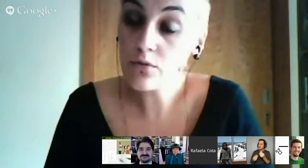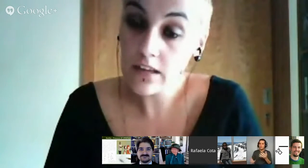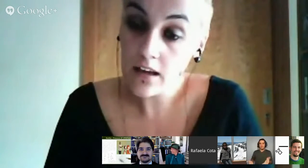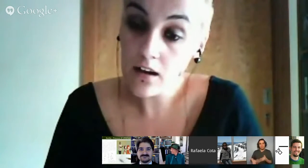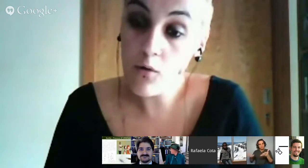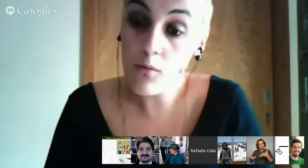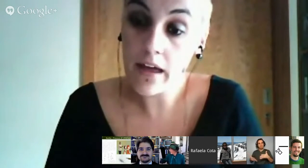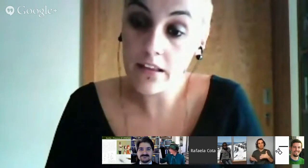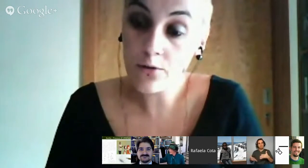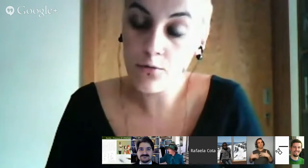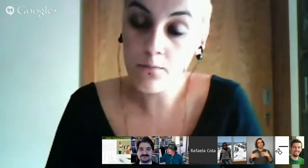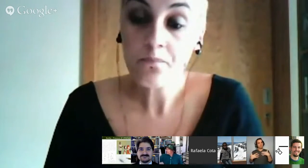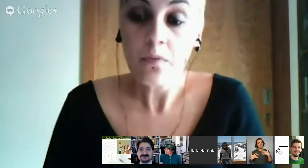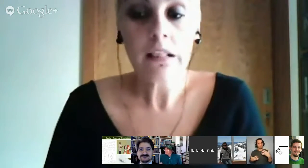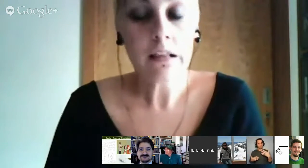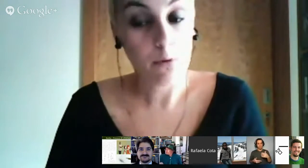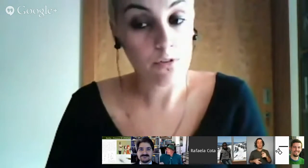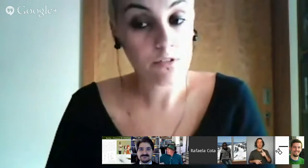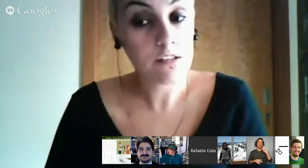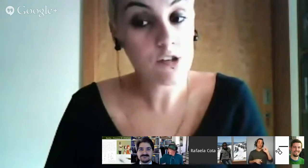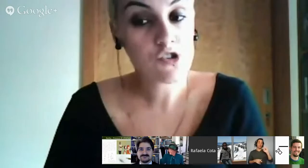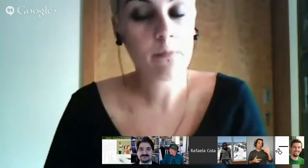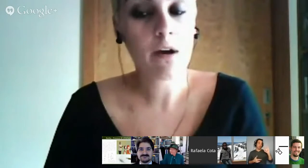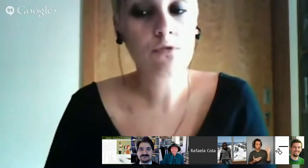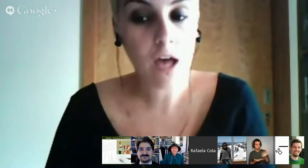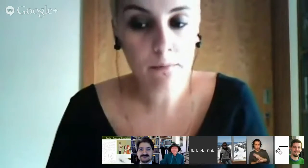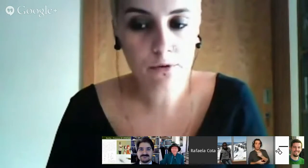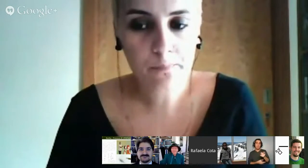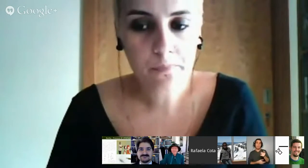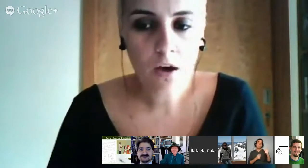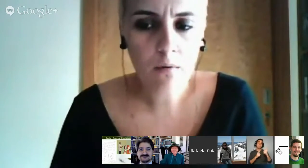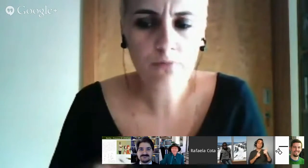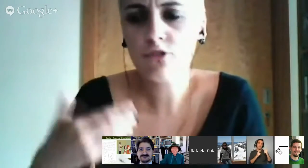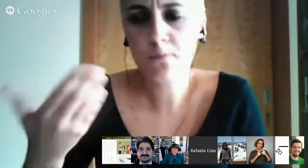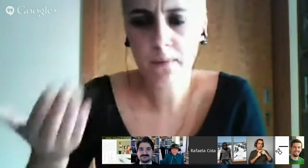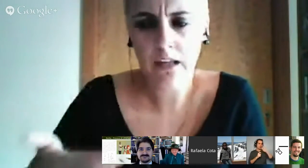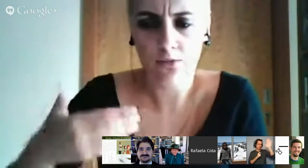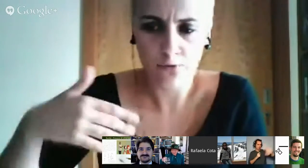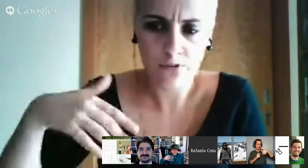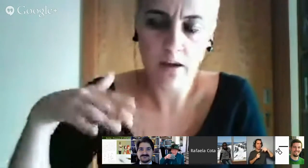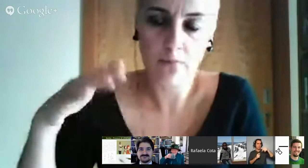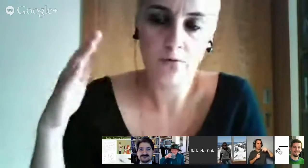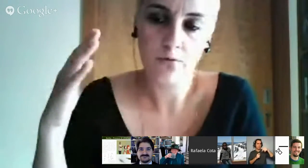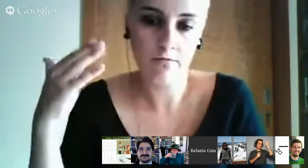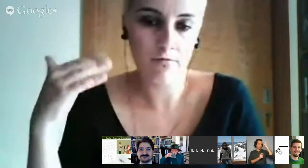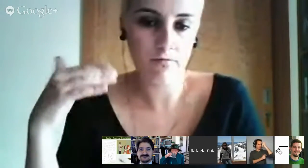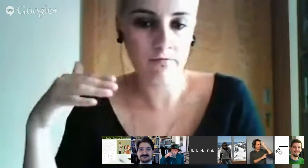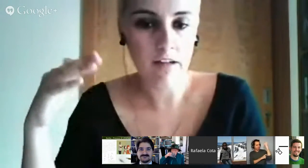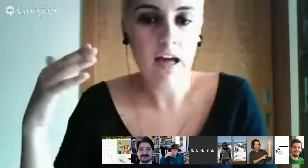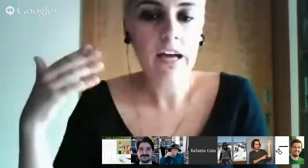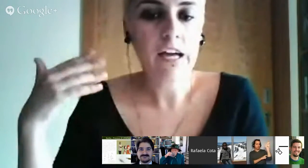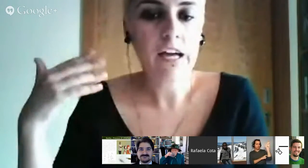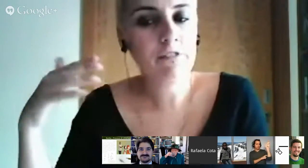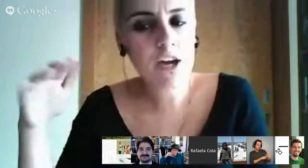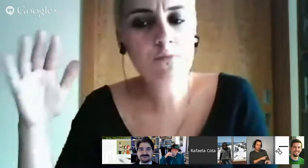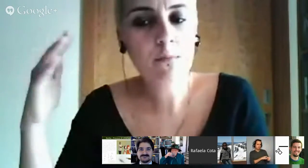um dia, um médico lembrou-se de chamar um sábio, uma pessoa experiente, sábio, que vivia numa